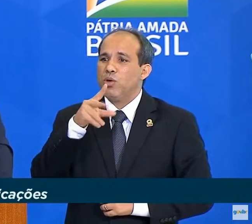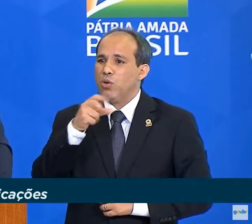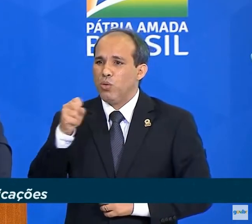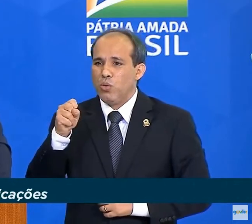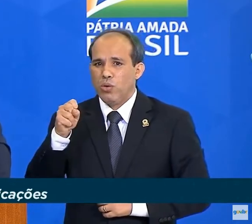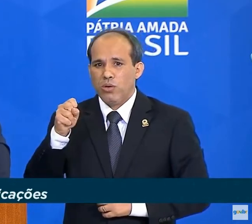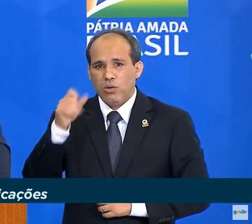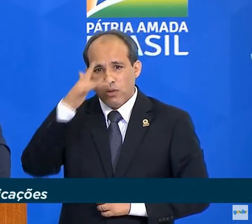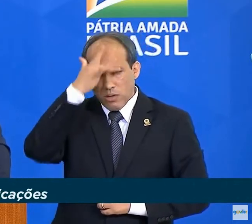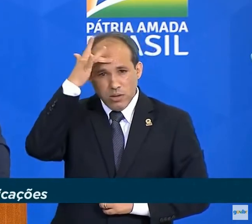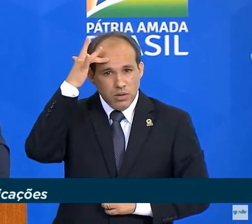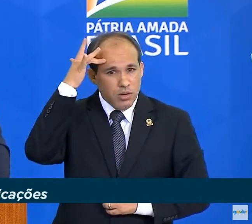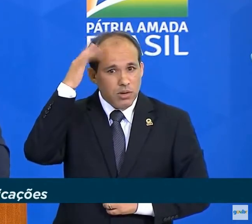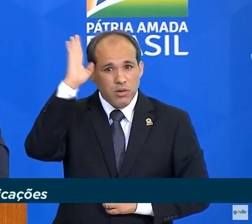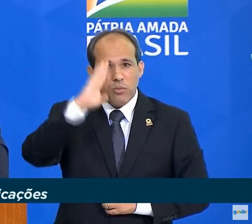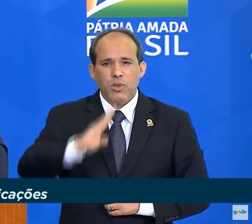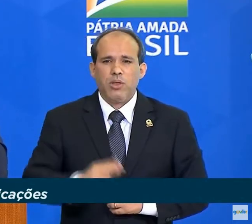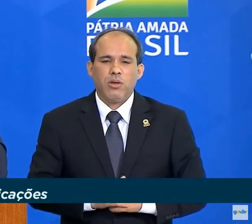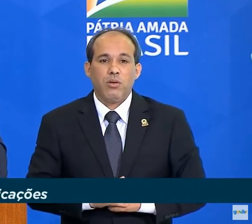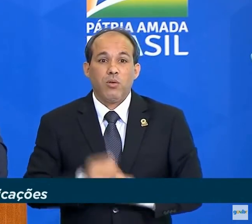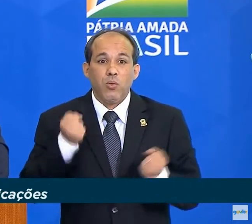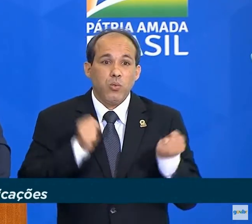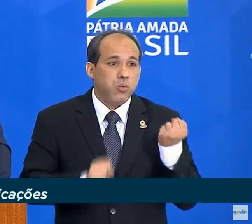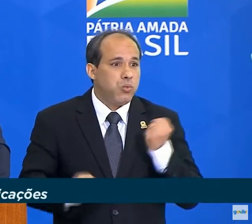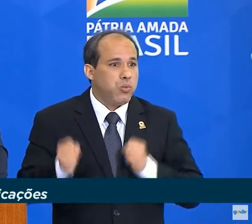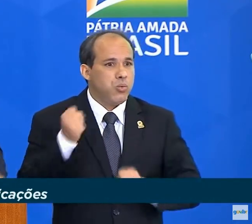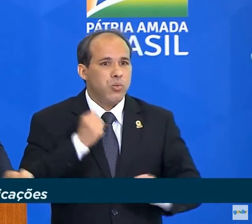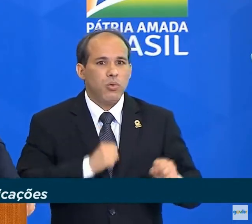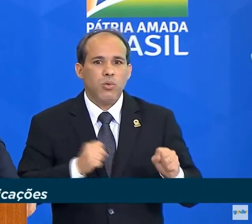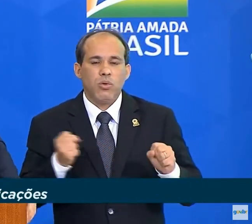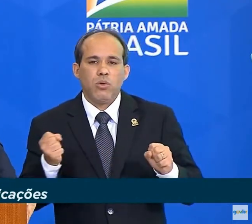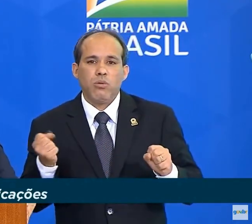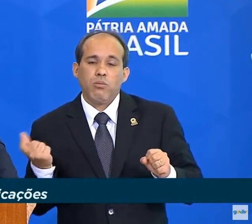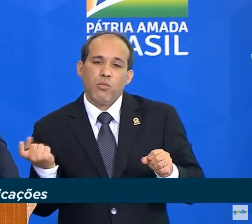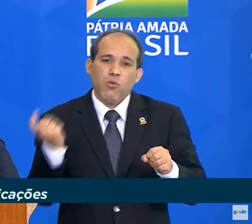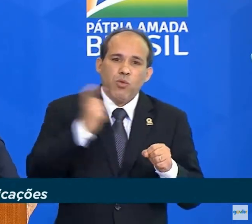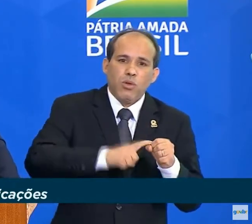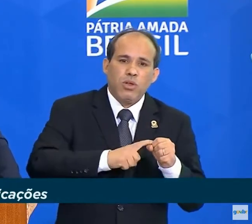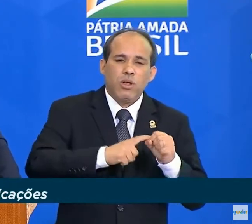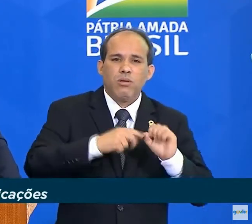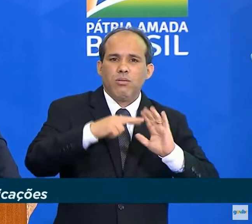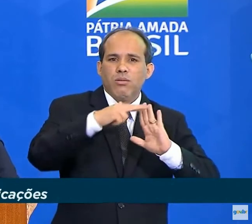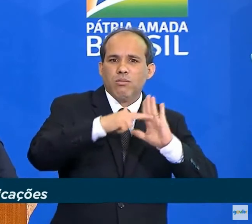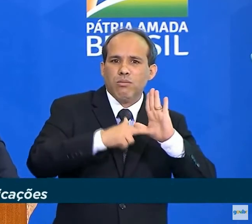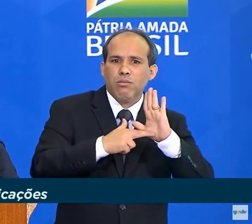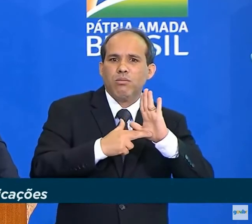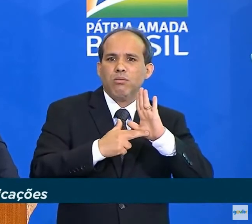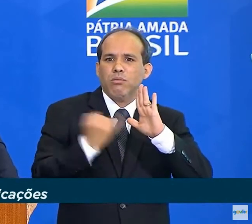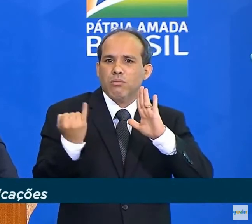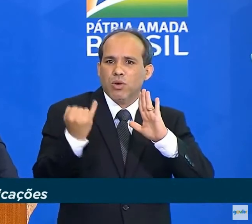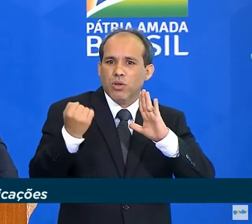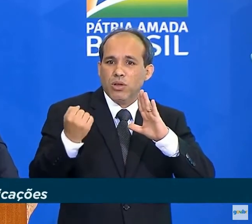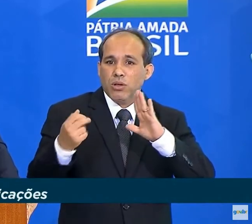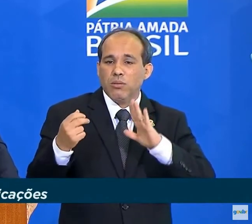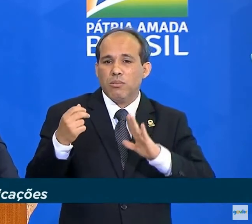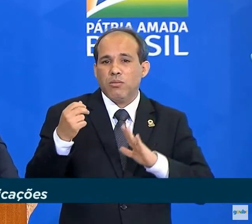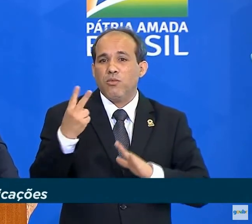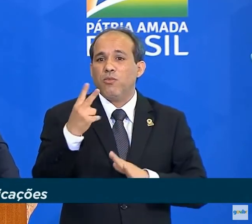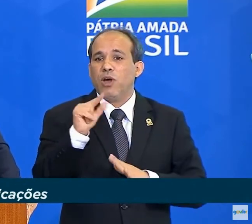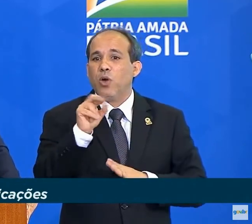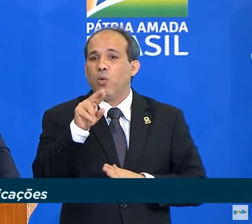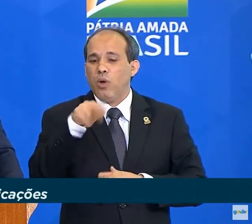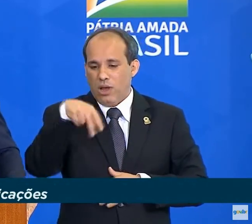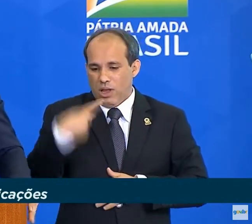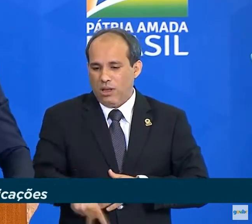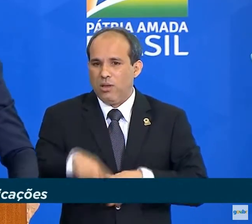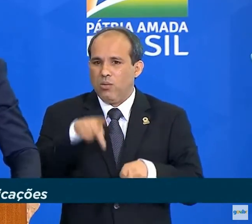de brasileiros. ansiosos pelo resgate de princípios tão valiosos ao nosso povo. Tenho orgulho, presidente,